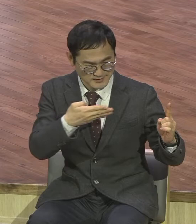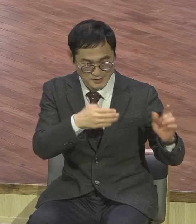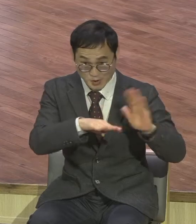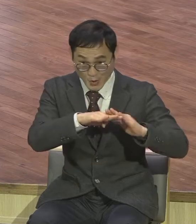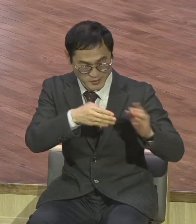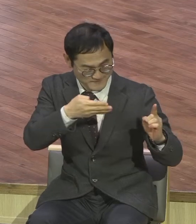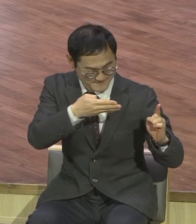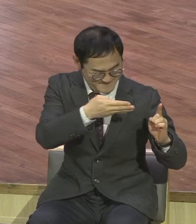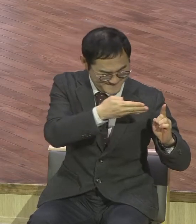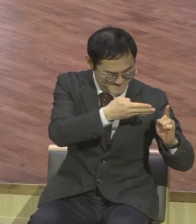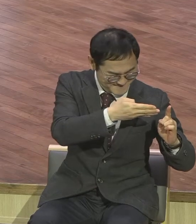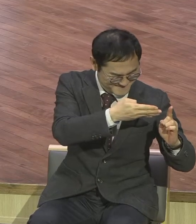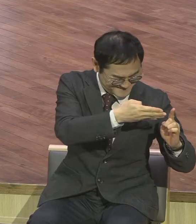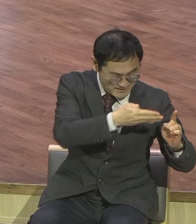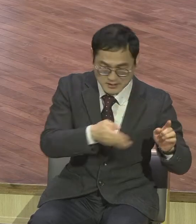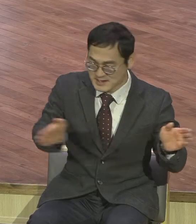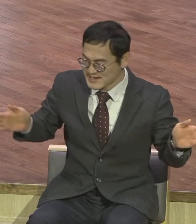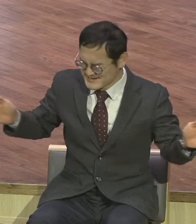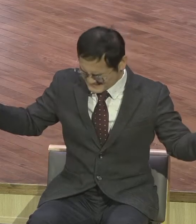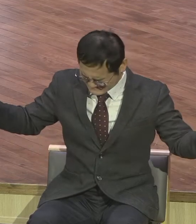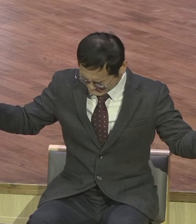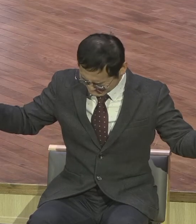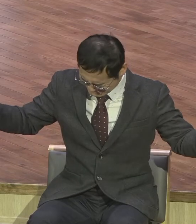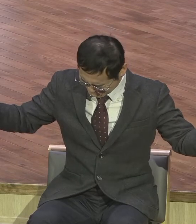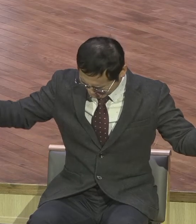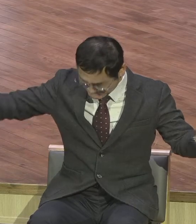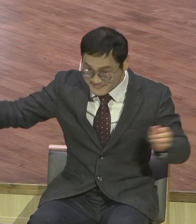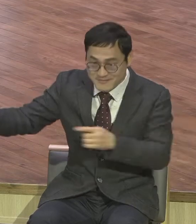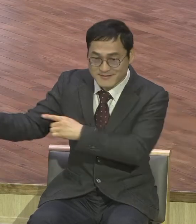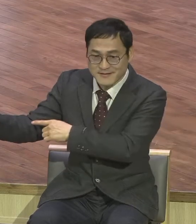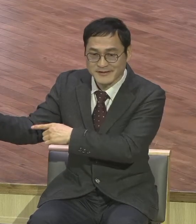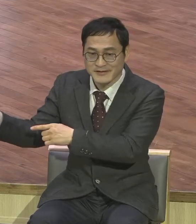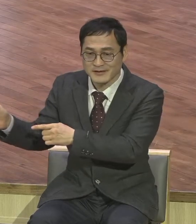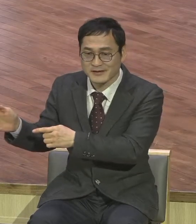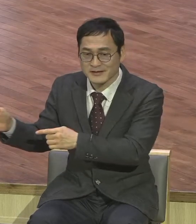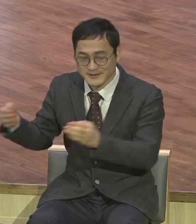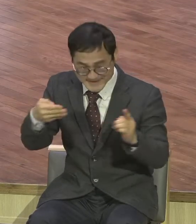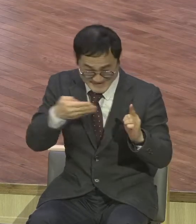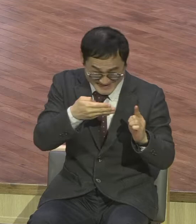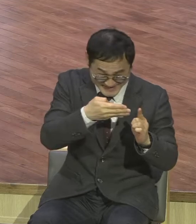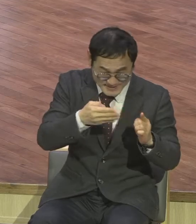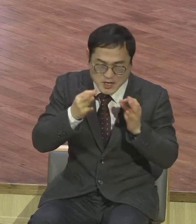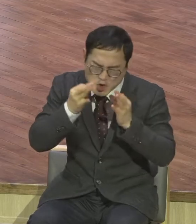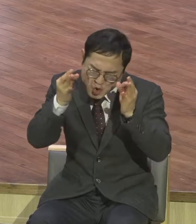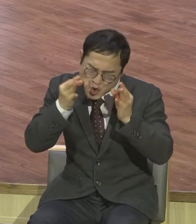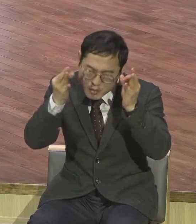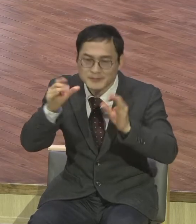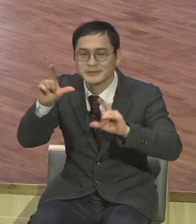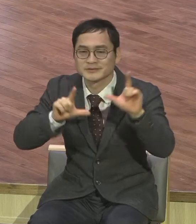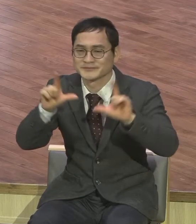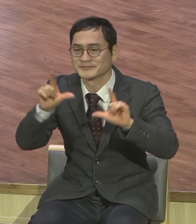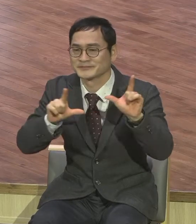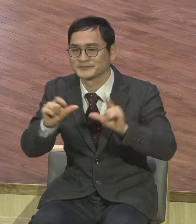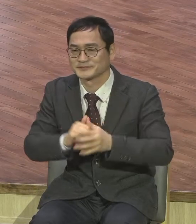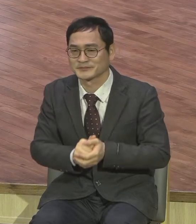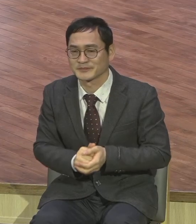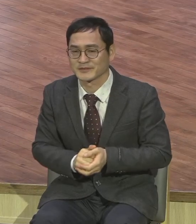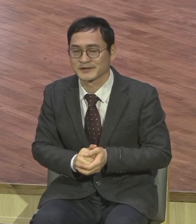없습니다. 그러니까 그것이 여러분의 비전이 돼야 된다. 그리고 그것을 가지고 이루어지도록